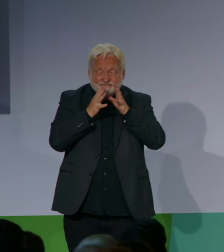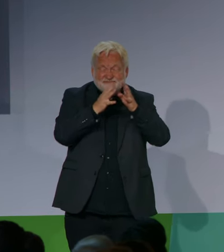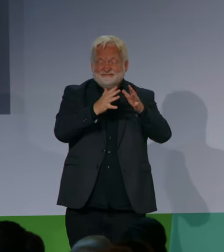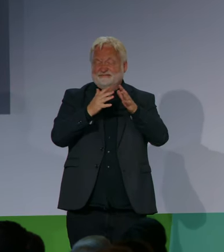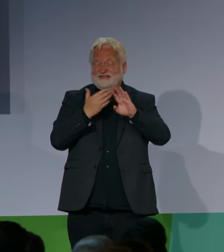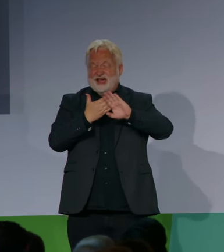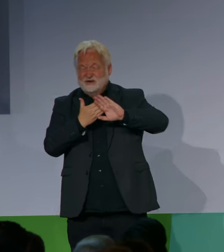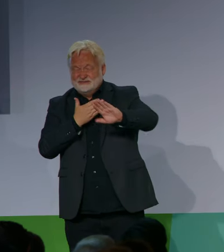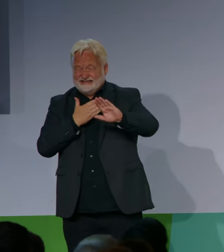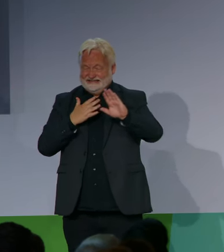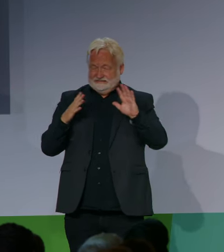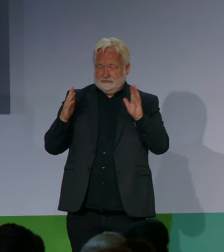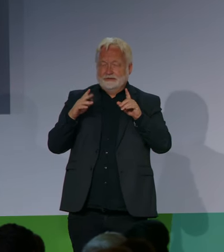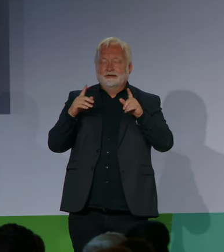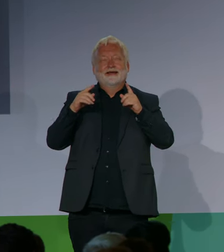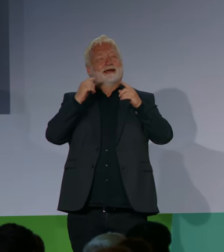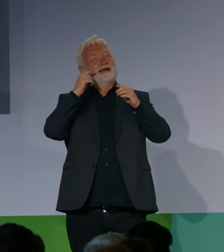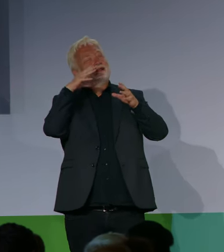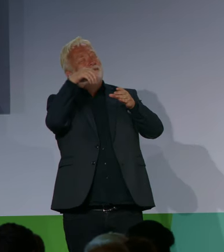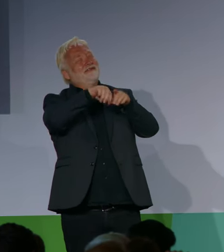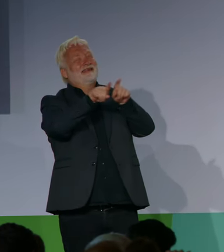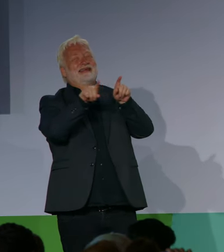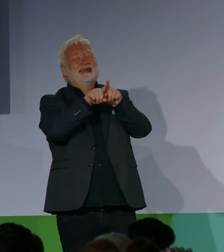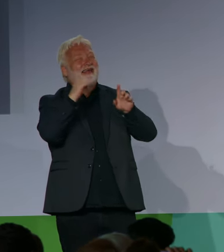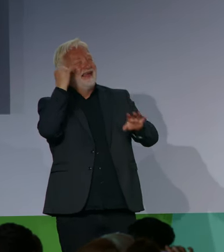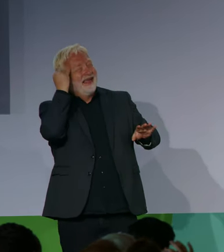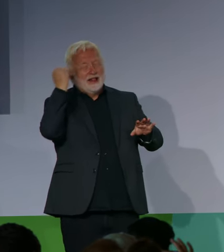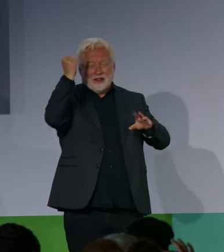Menschenfeindlichkeit weise ich mit aller Schärfe zurück.